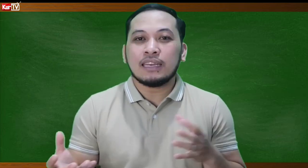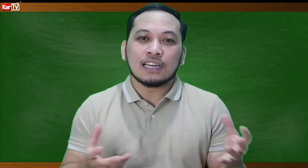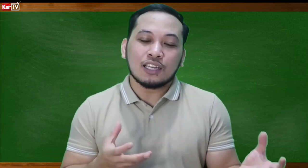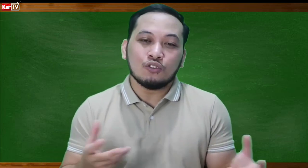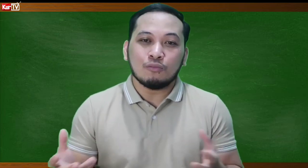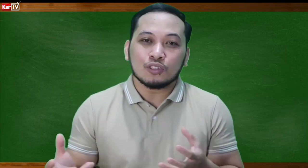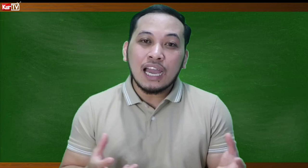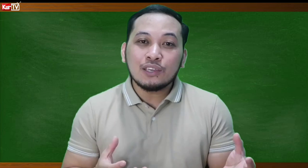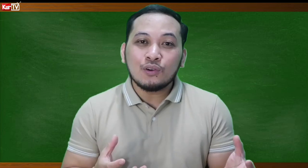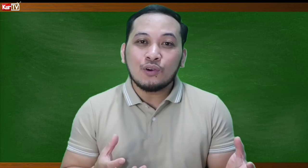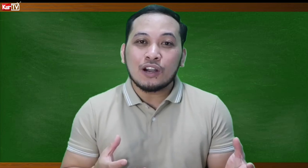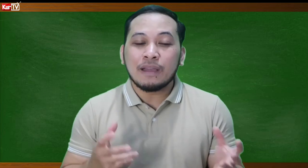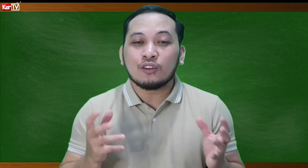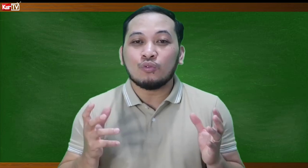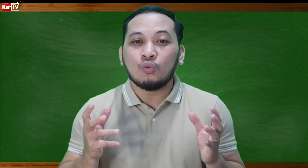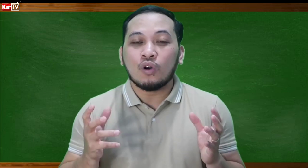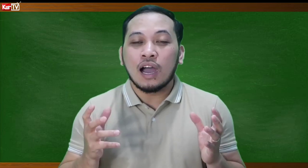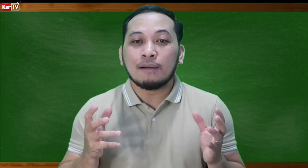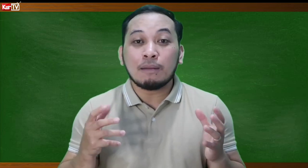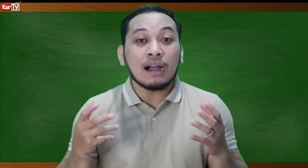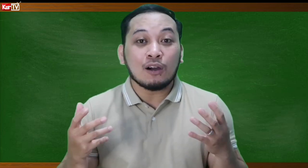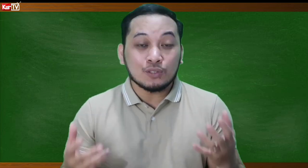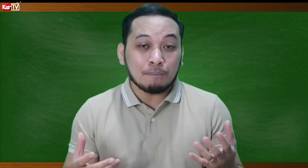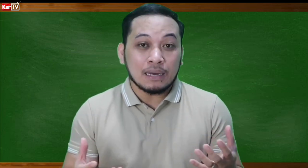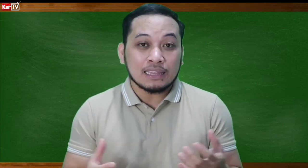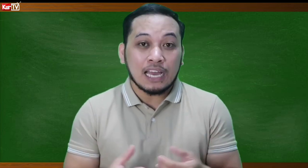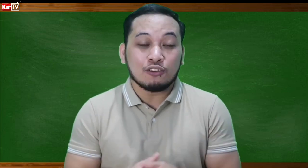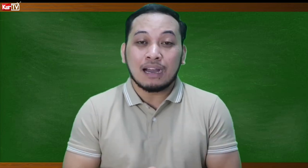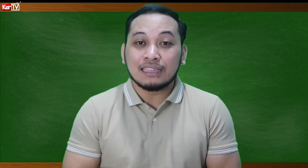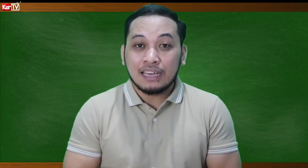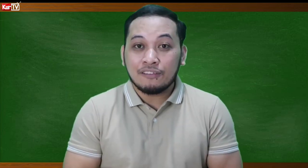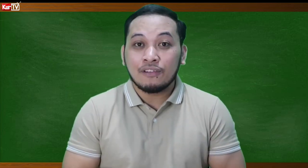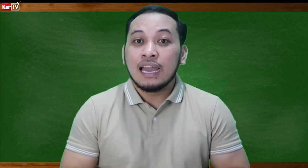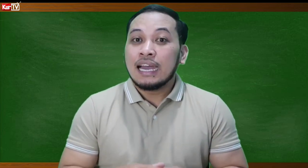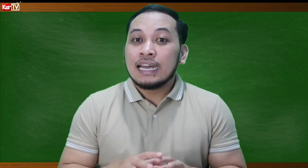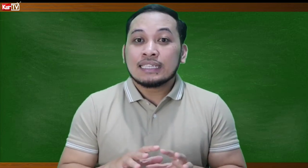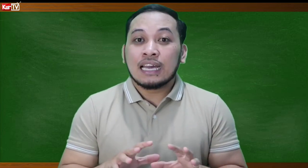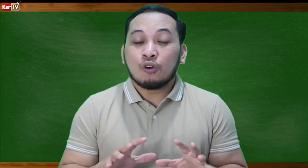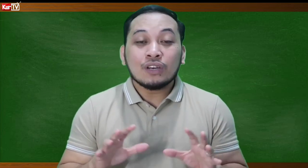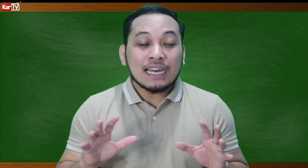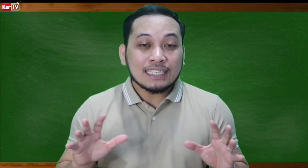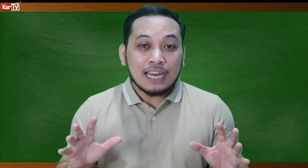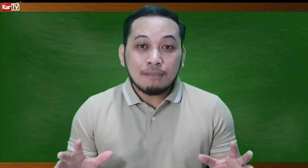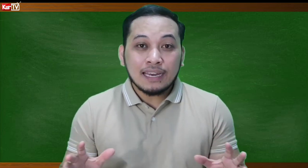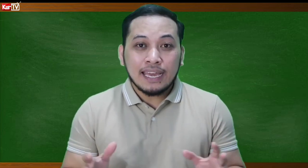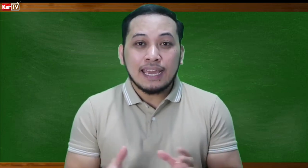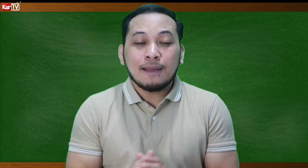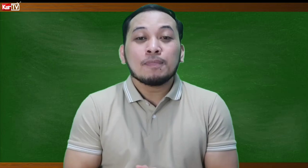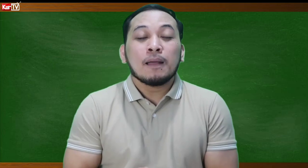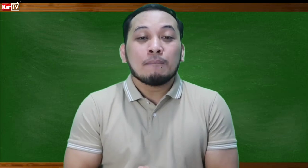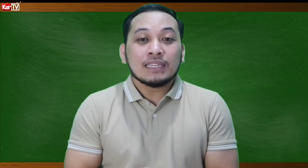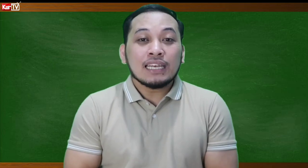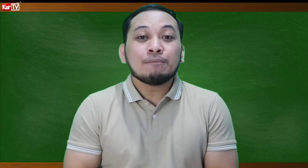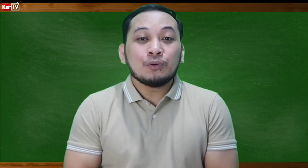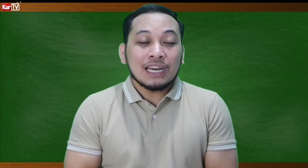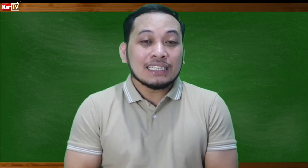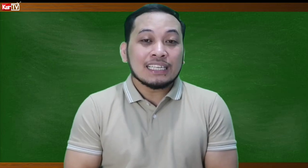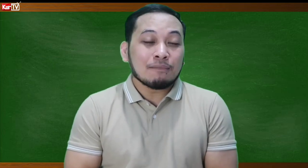nakasalubong tayo or may makausap man tayong mga deaf kung nasaan man, eh madali po natin silang